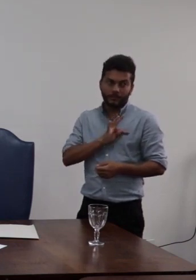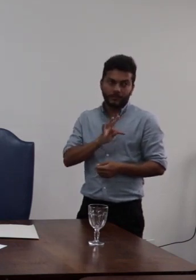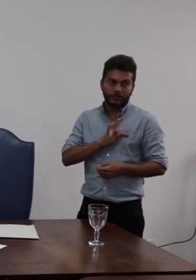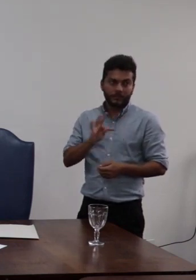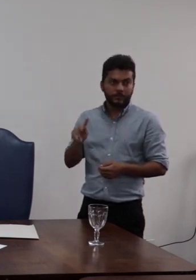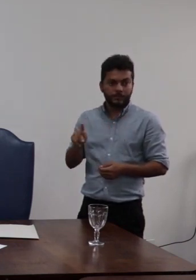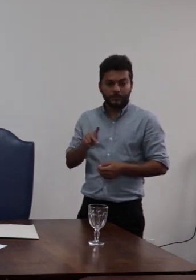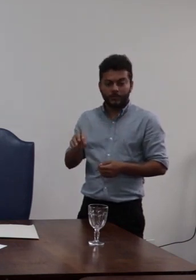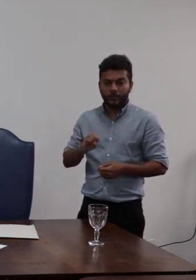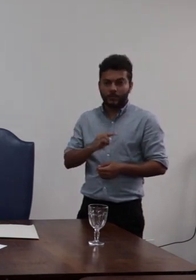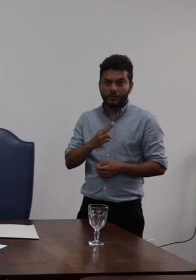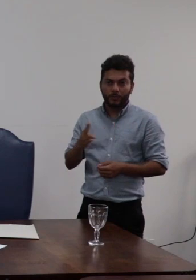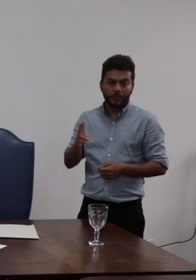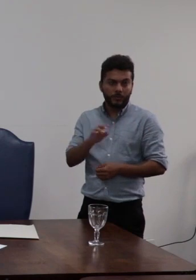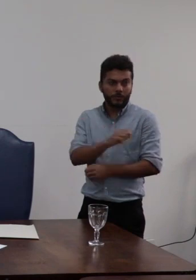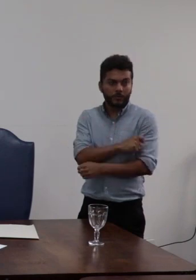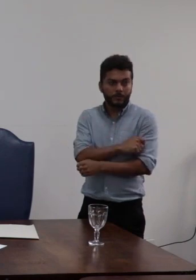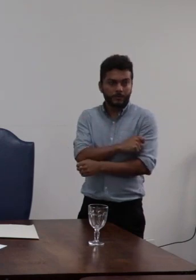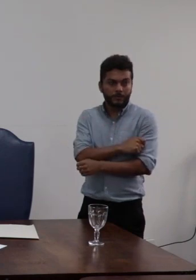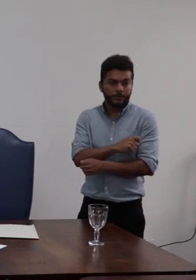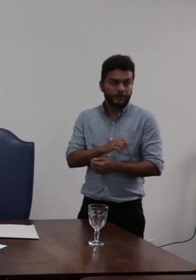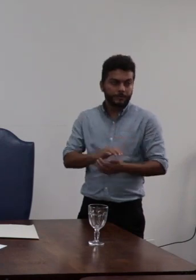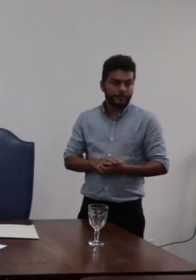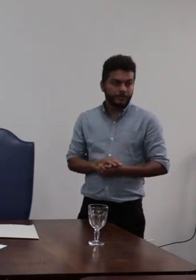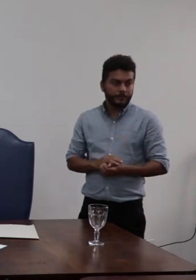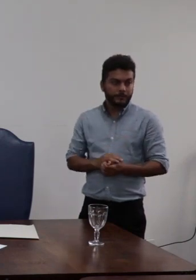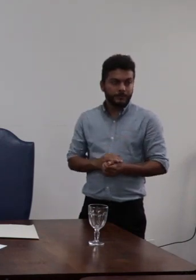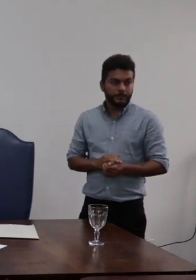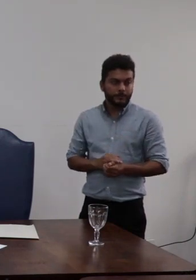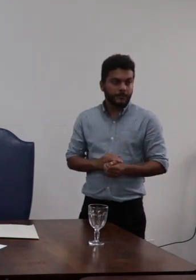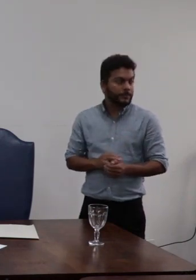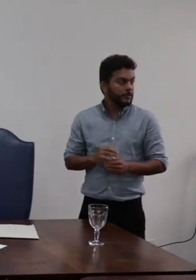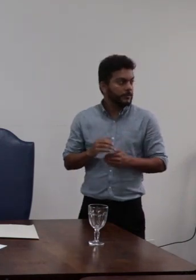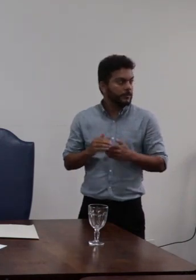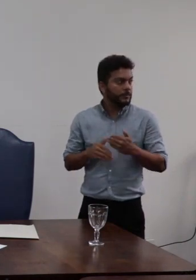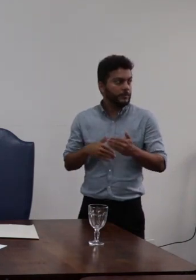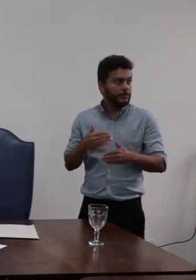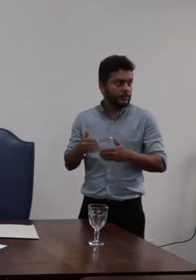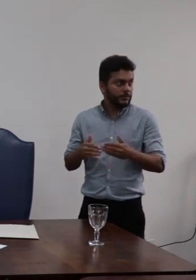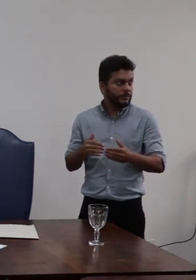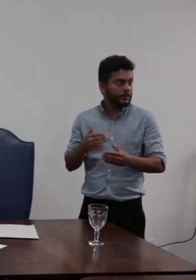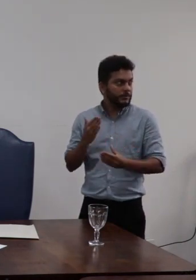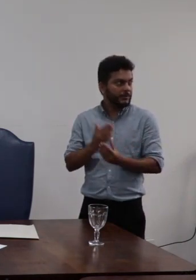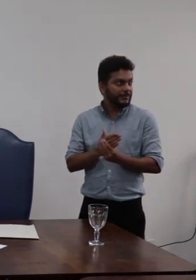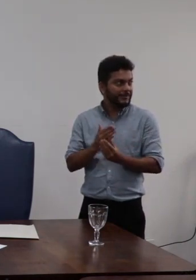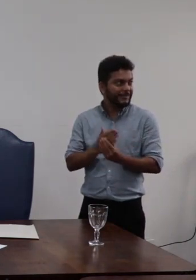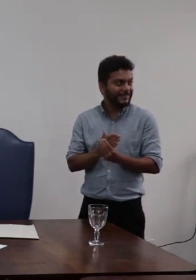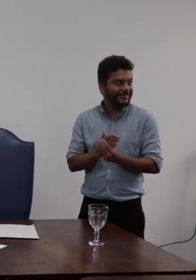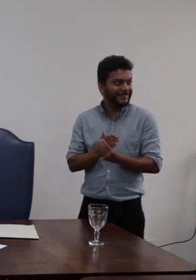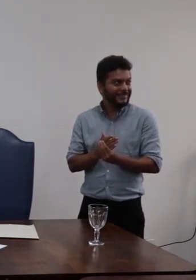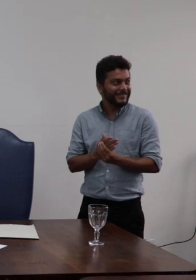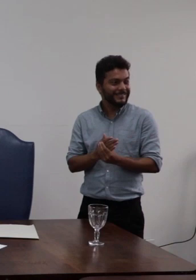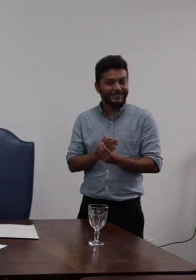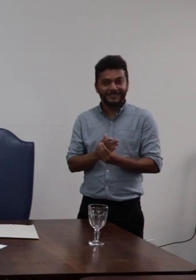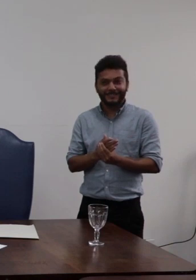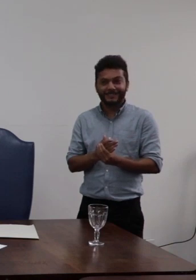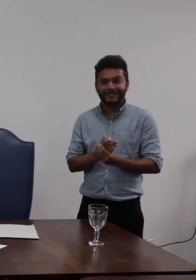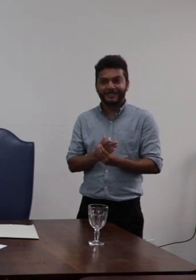a nossa importância é porque toda essa situação do processo como diversas outras que continuam acontecendo na instituição